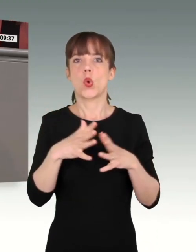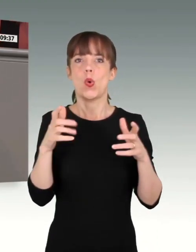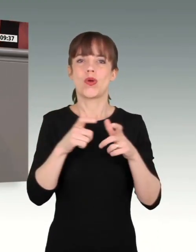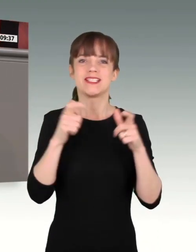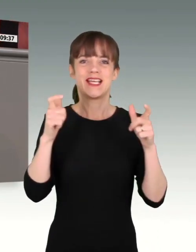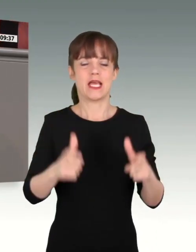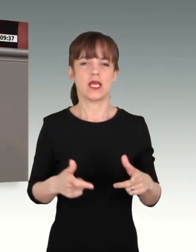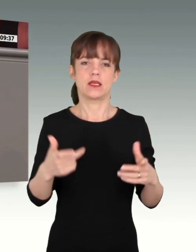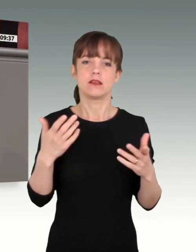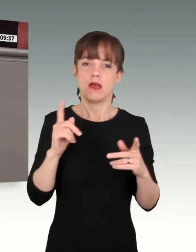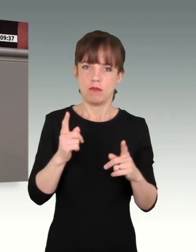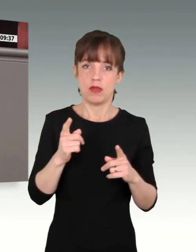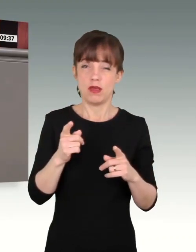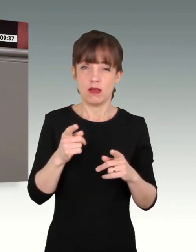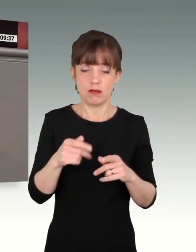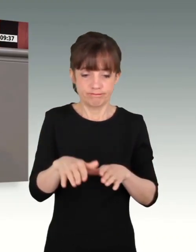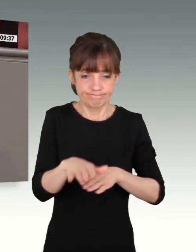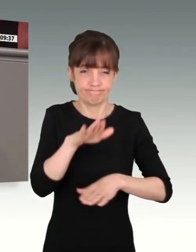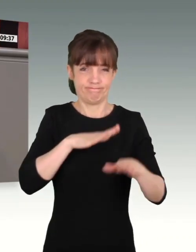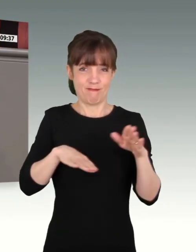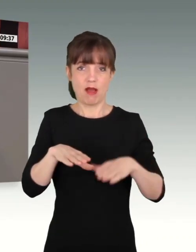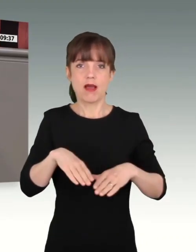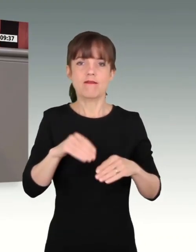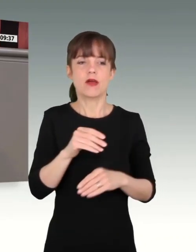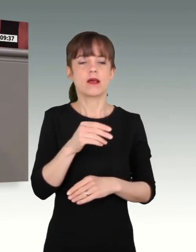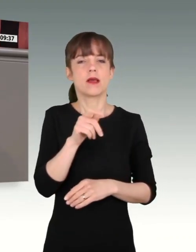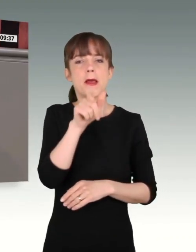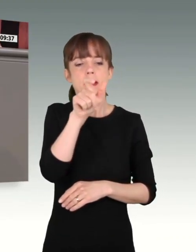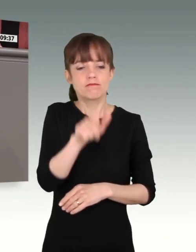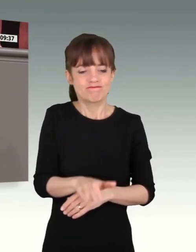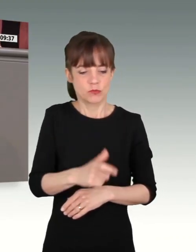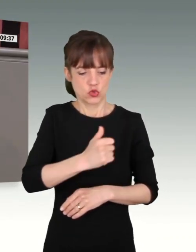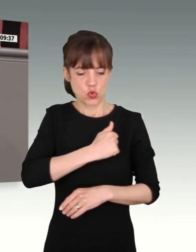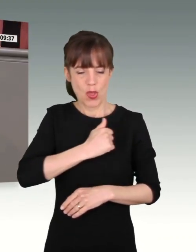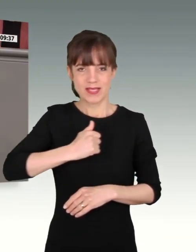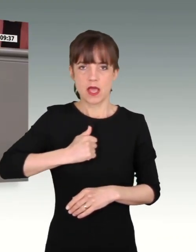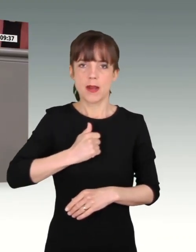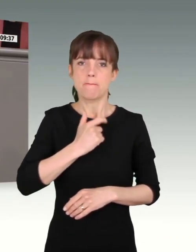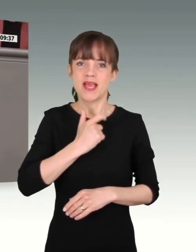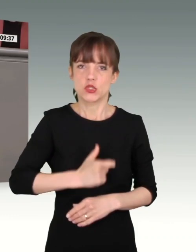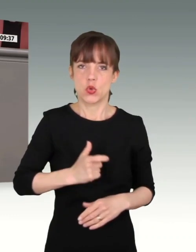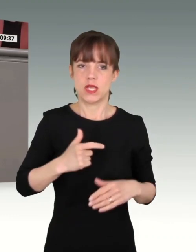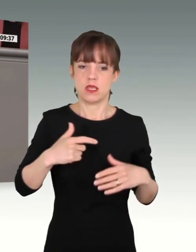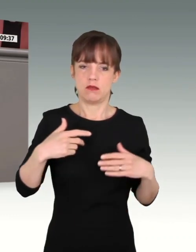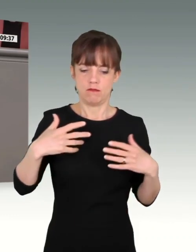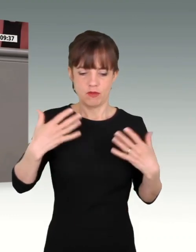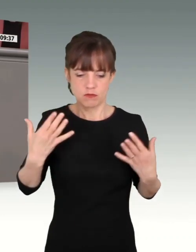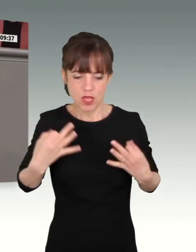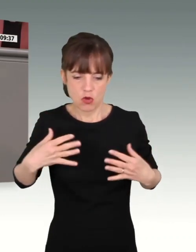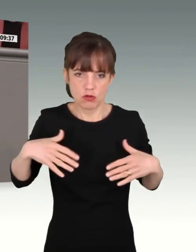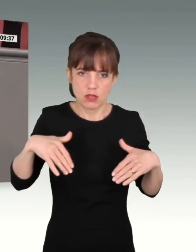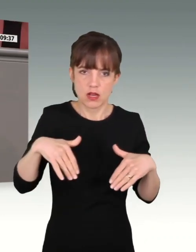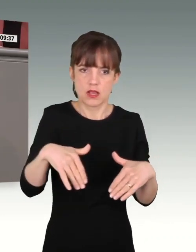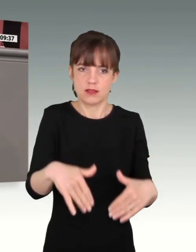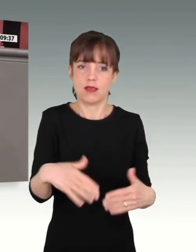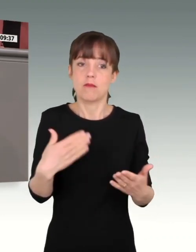bei der persönlichen Ausrüstung des Soldaten. Fragen Sie doch mal einen erfahrenen Mannschaftsdienstgrad oder Portopäe-Unteroffizier,